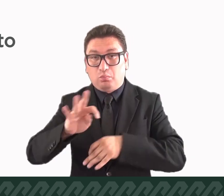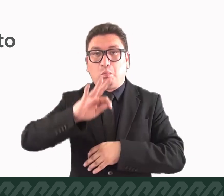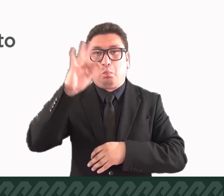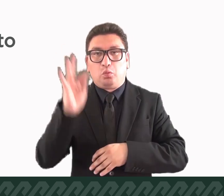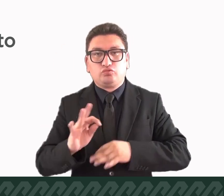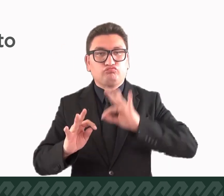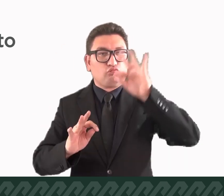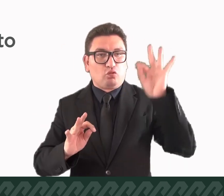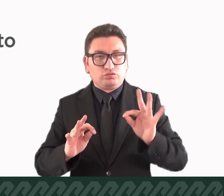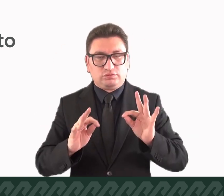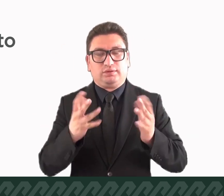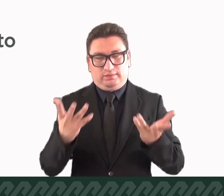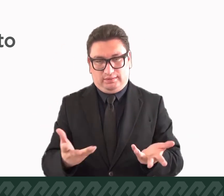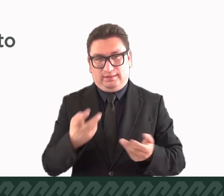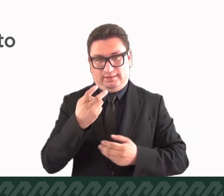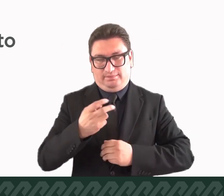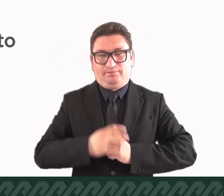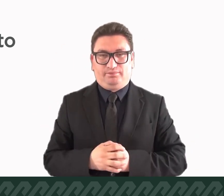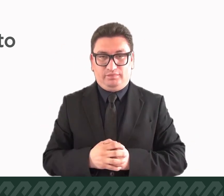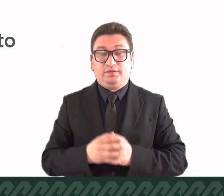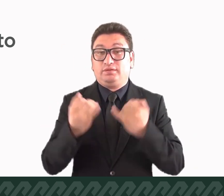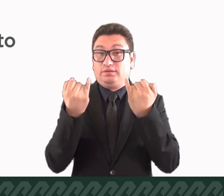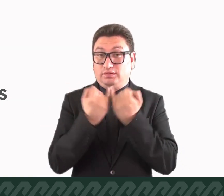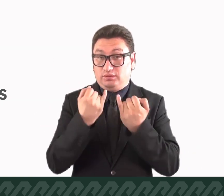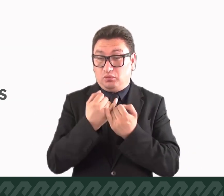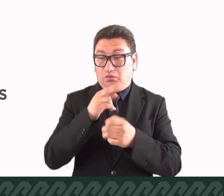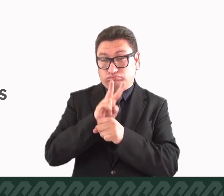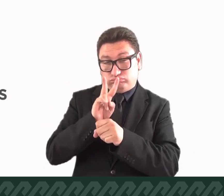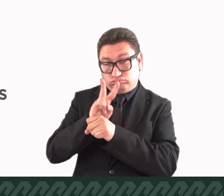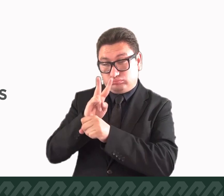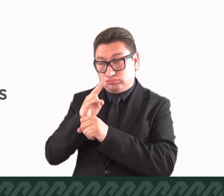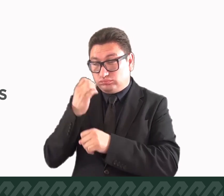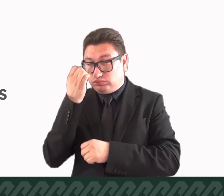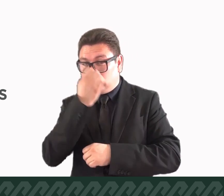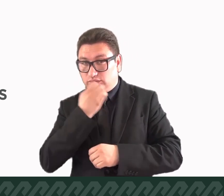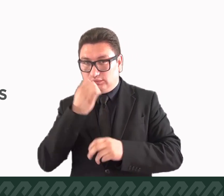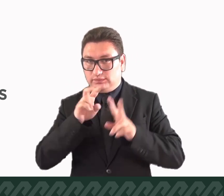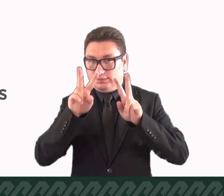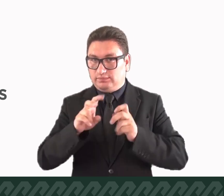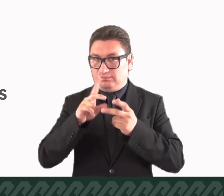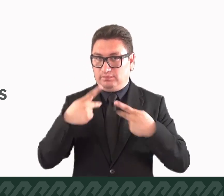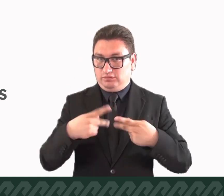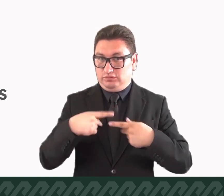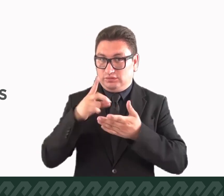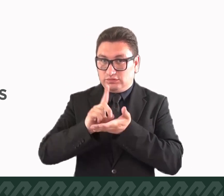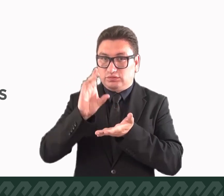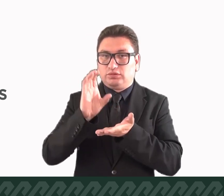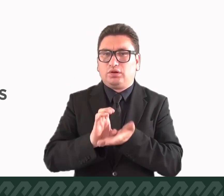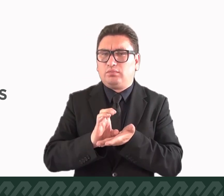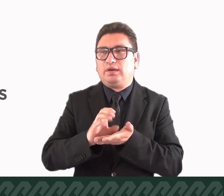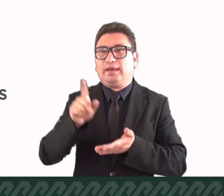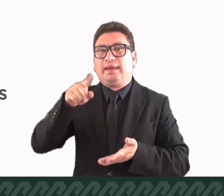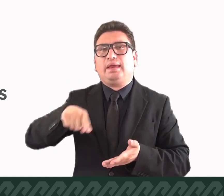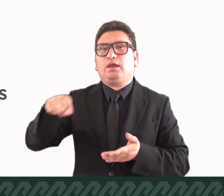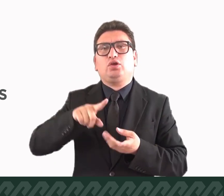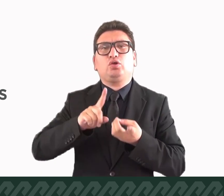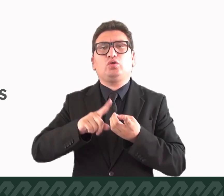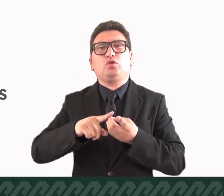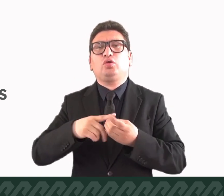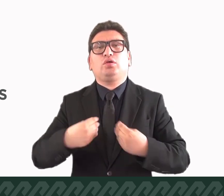discapacidad. Implementar un sistema de monitoreo para las personas con discapacidad